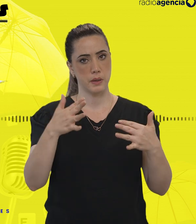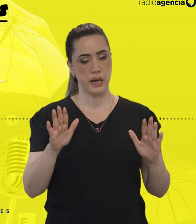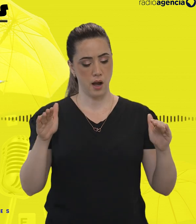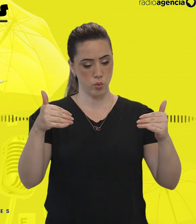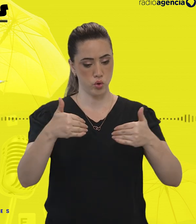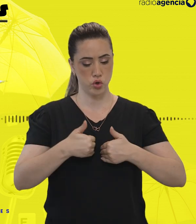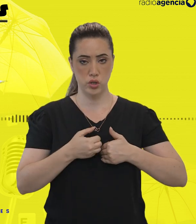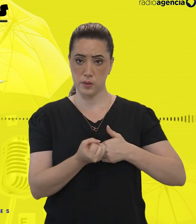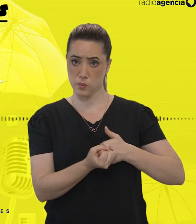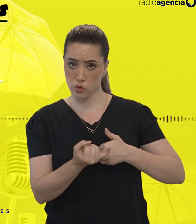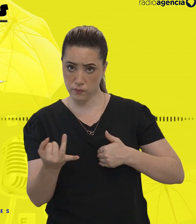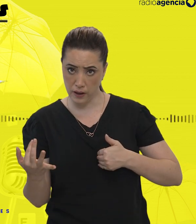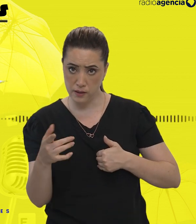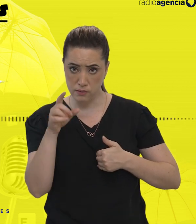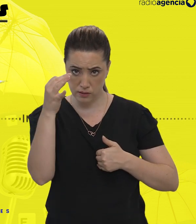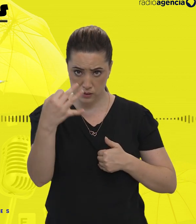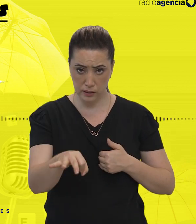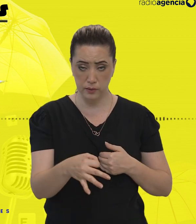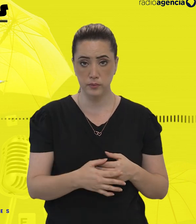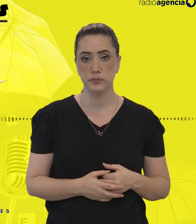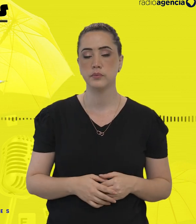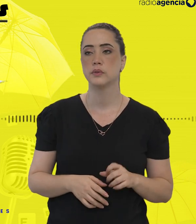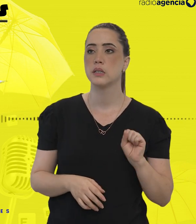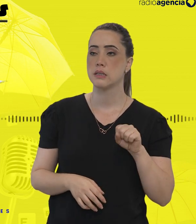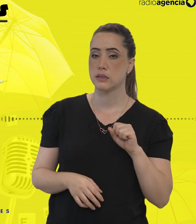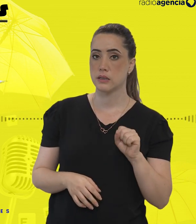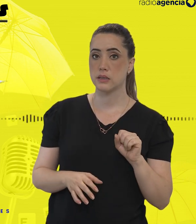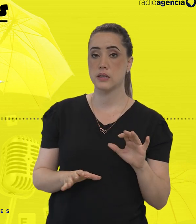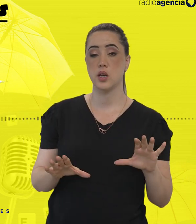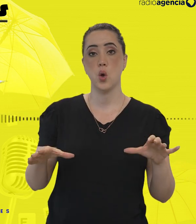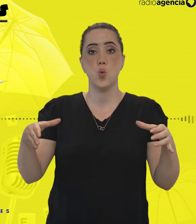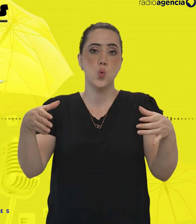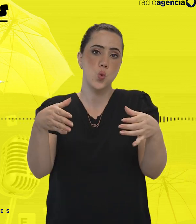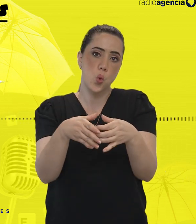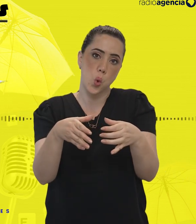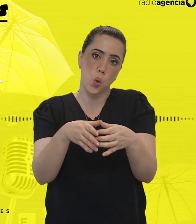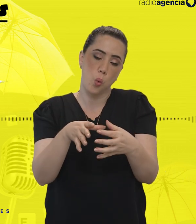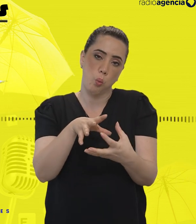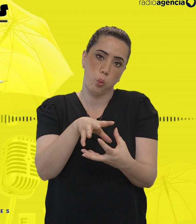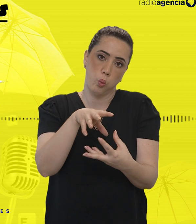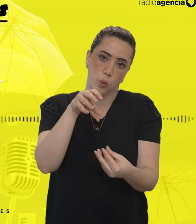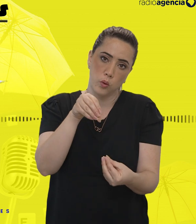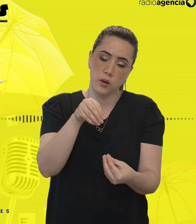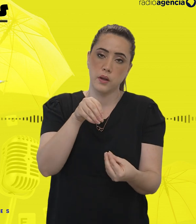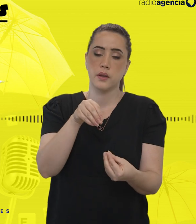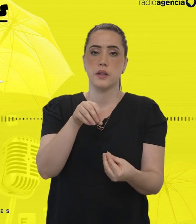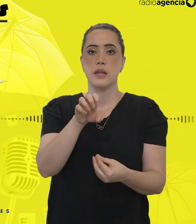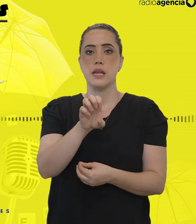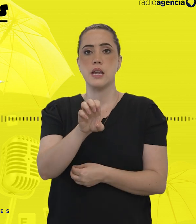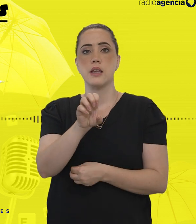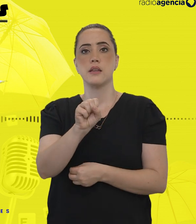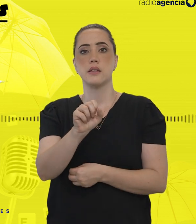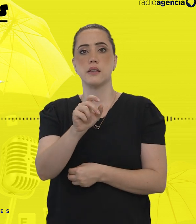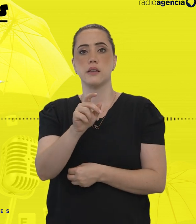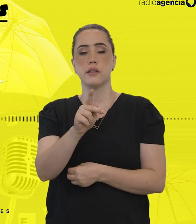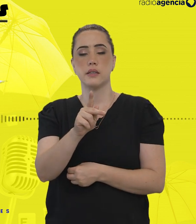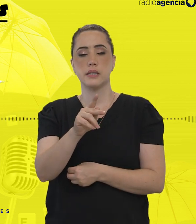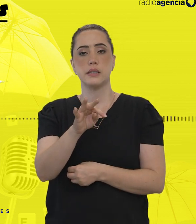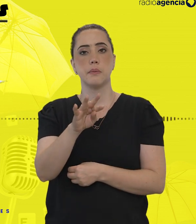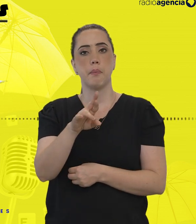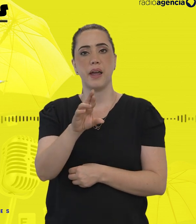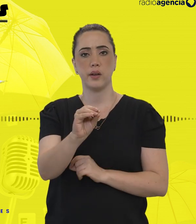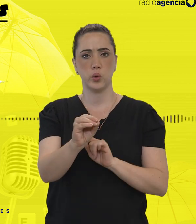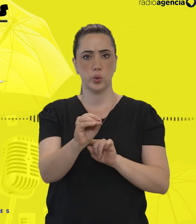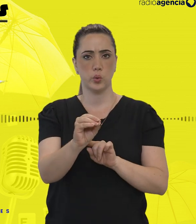plural. Isso. É um espectro. Espectro, ou espectrum, em latim, significa aparição. Mas por que